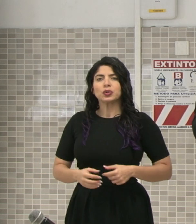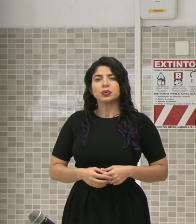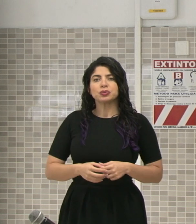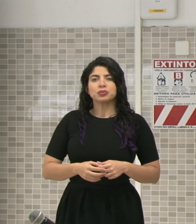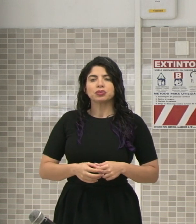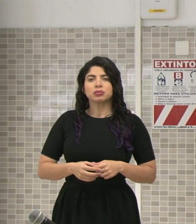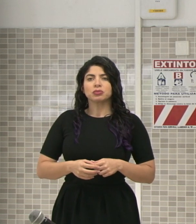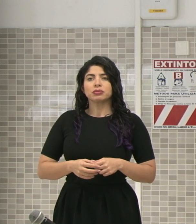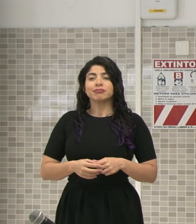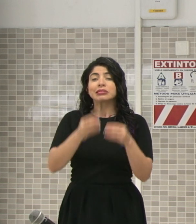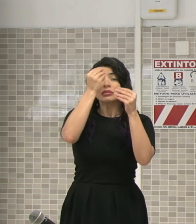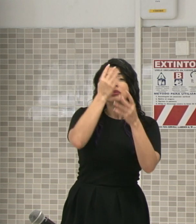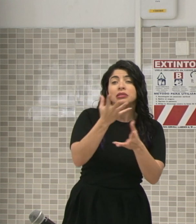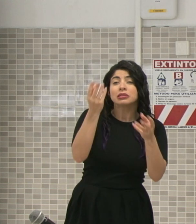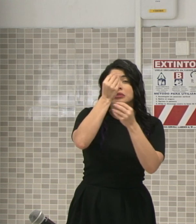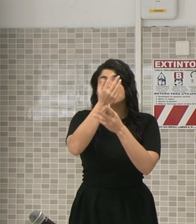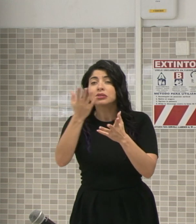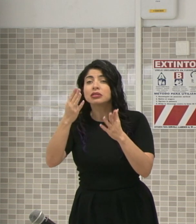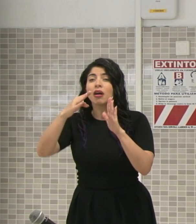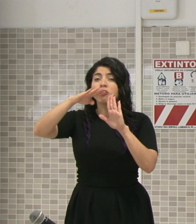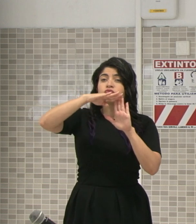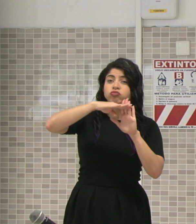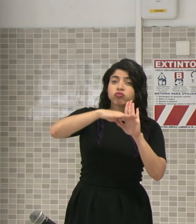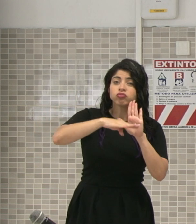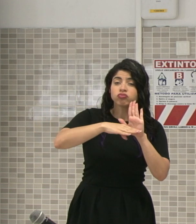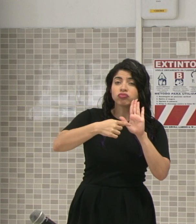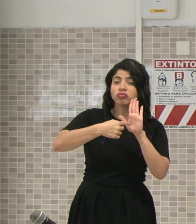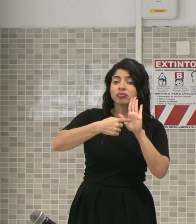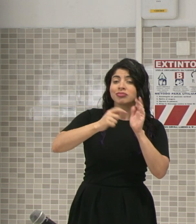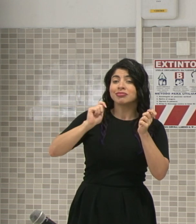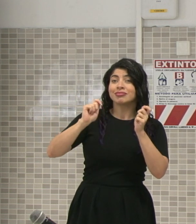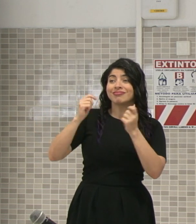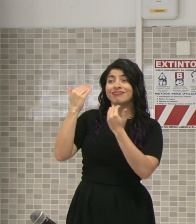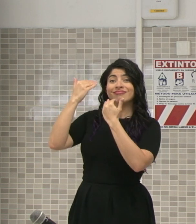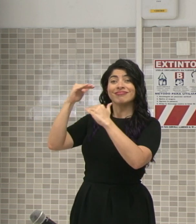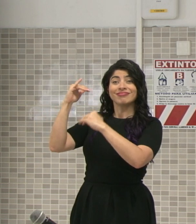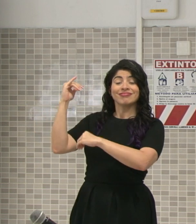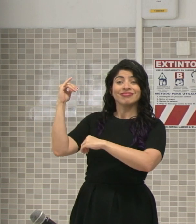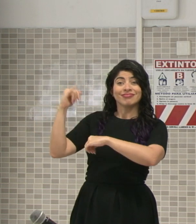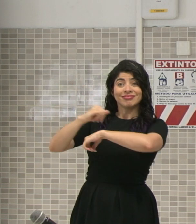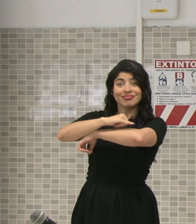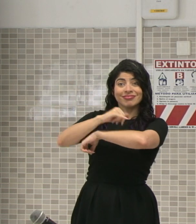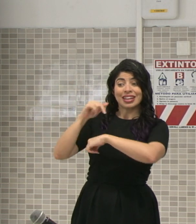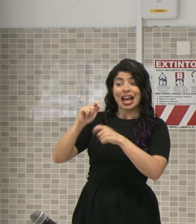Después de los anuncios en medidas de cambio de restricción para ingreso del país,